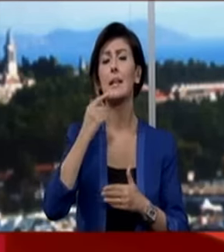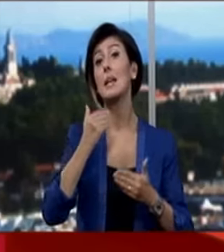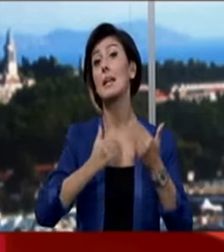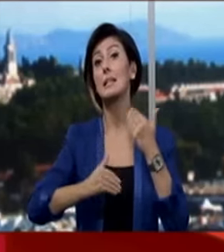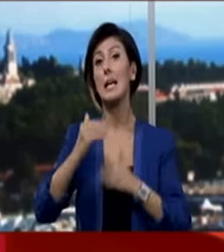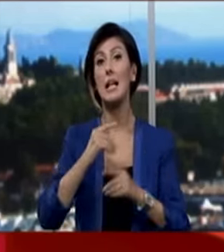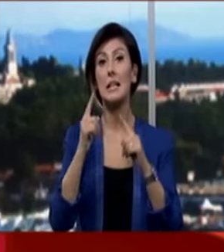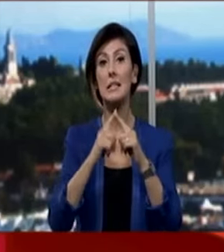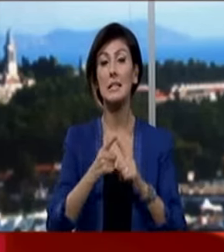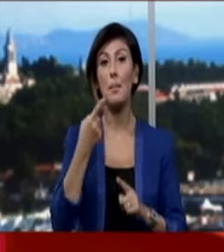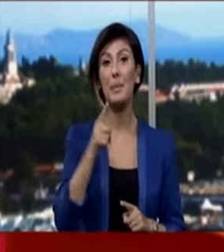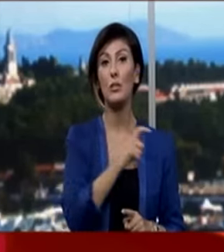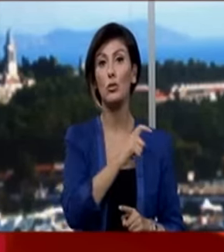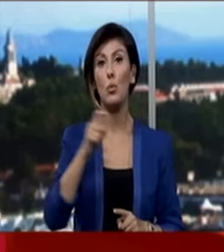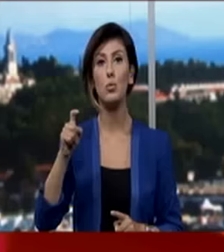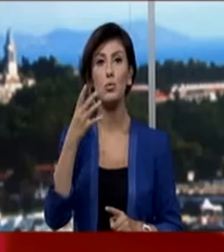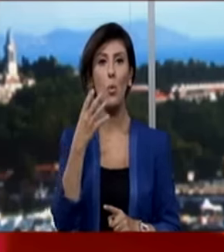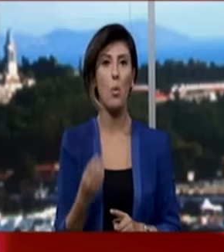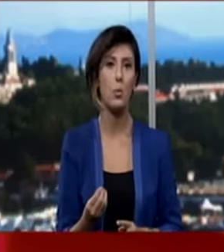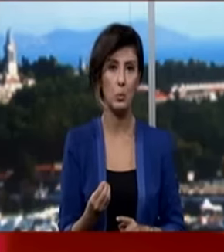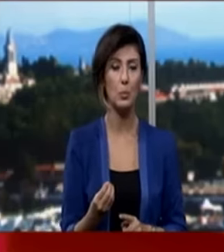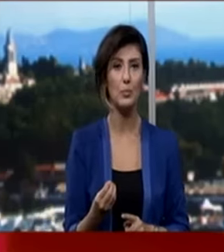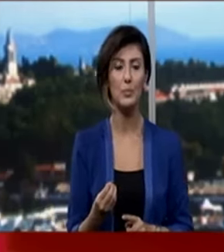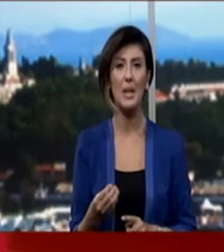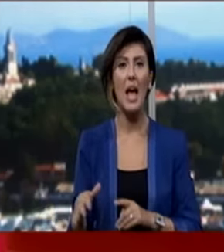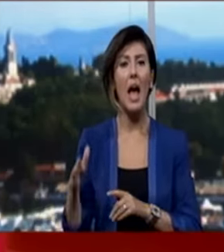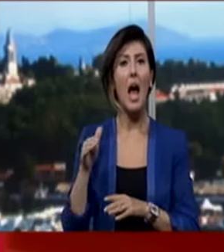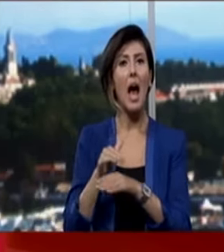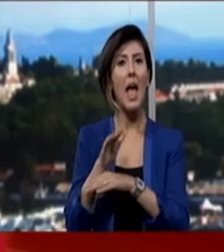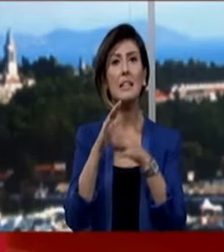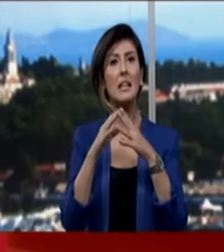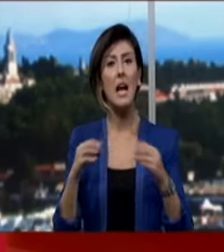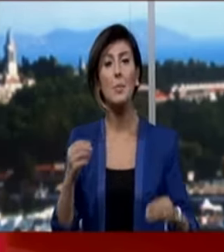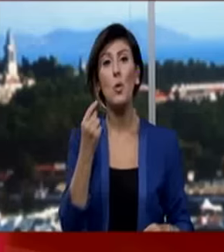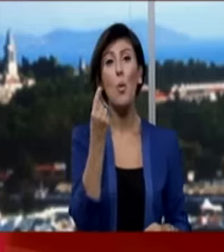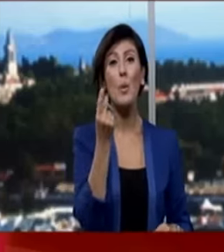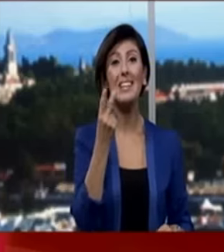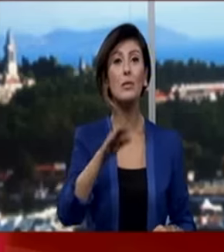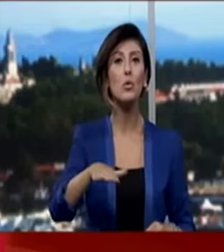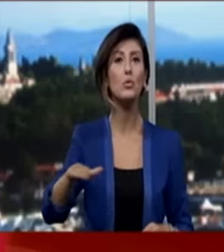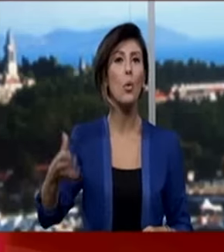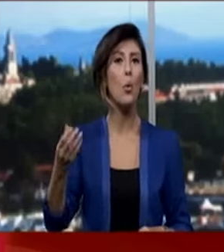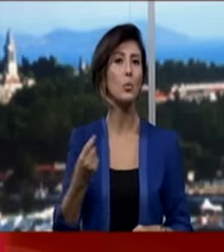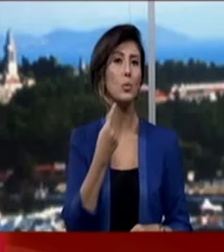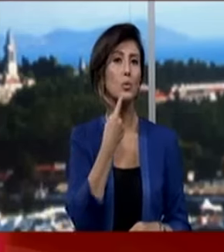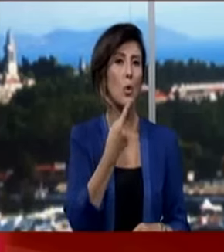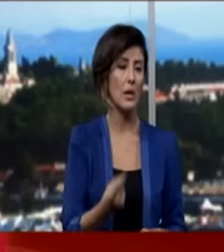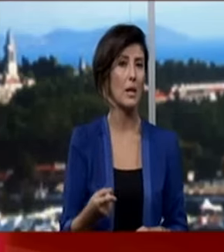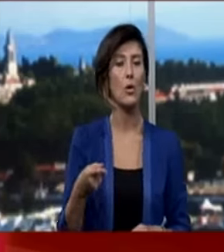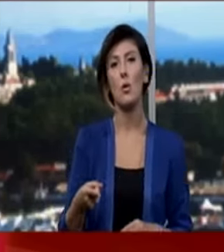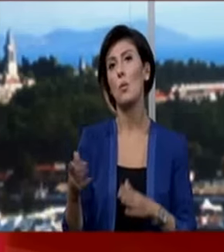Yaralıların sayısı da 1900'e ulaşmış durumda. Hayatını kaybedenlerin 12'sinin çocuk olduğu bildiriliyor.